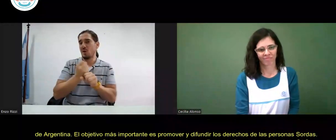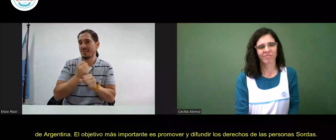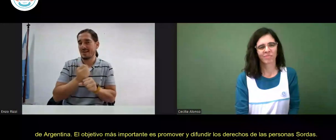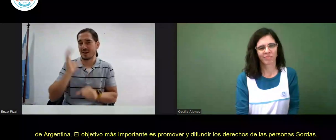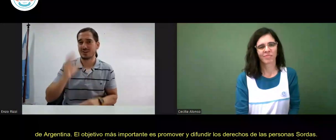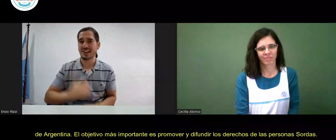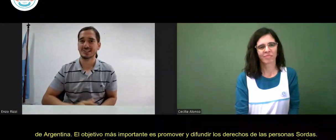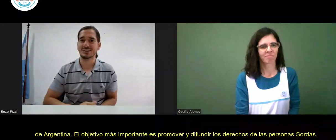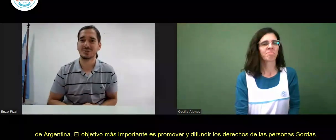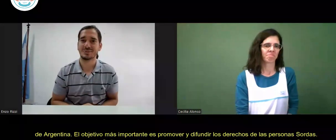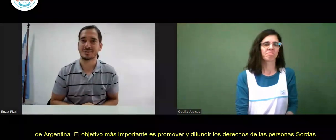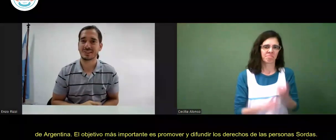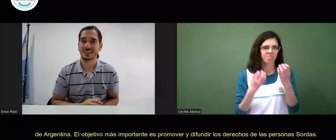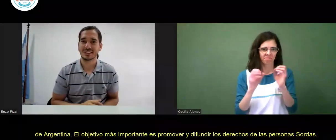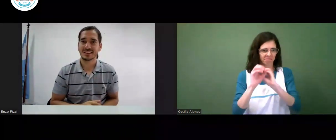de trabajo de la CAS.